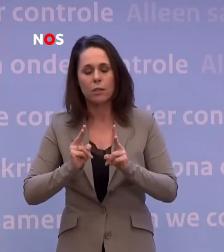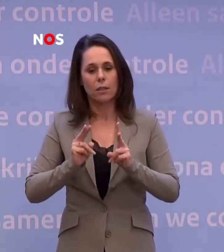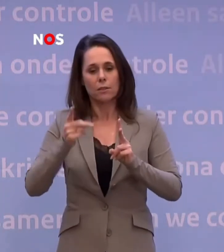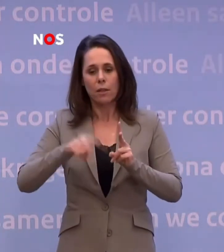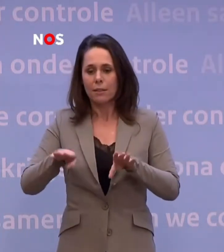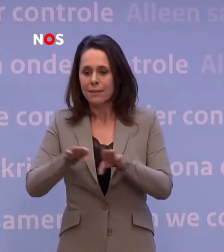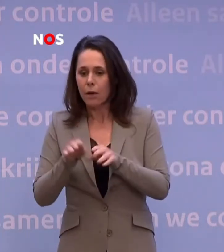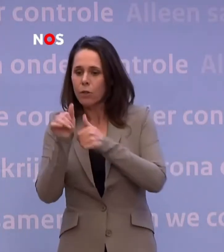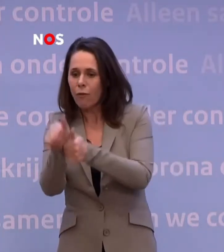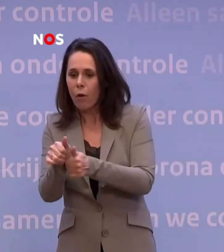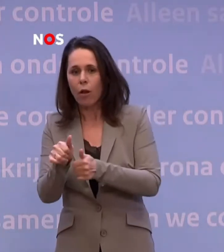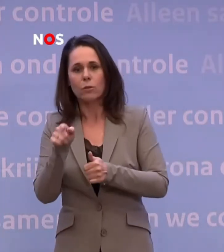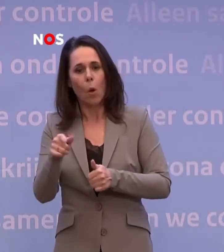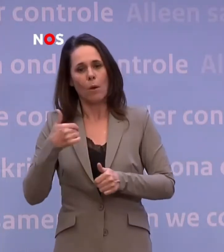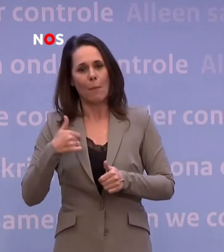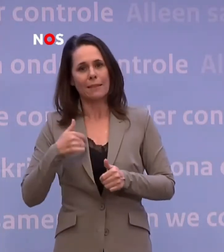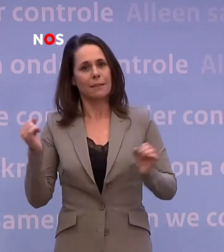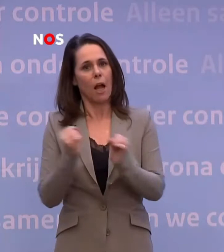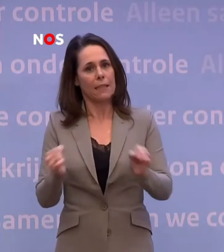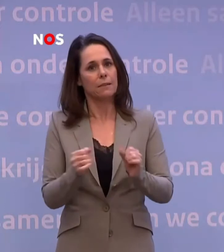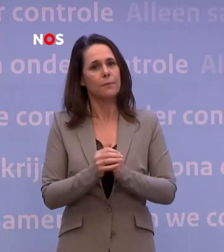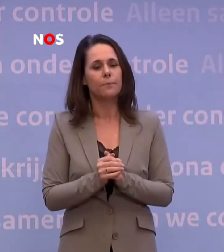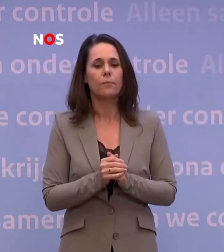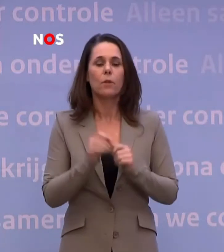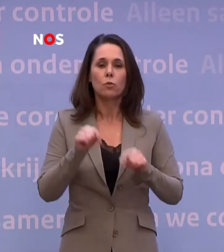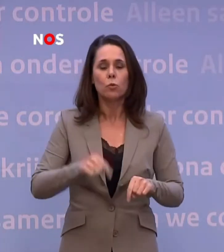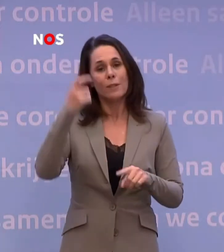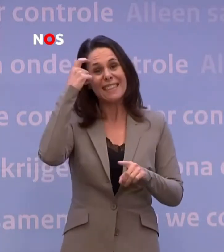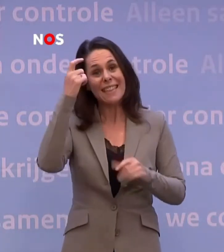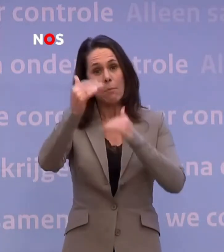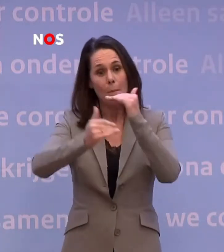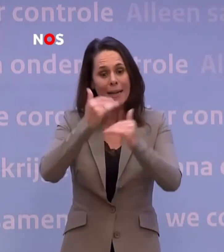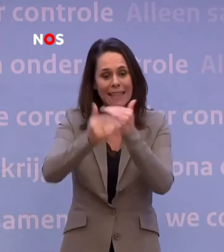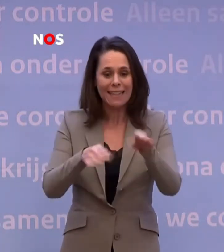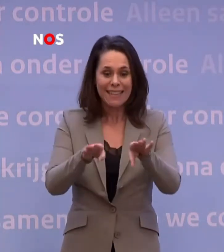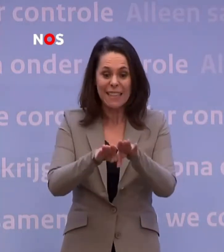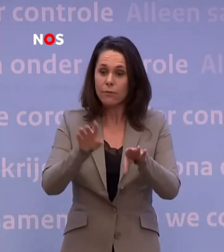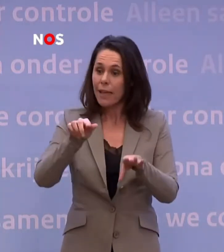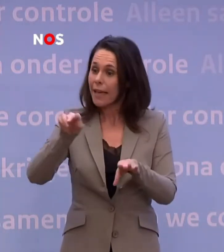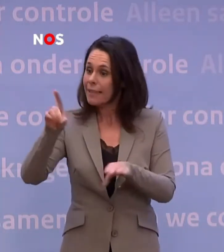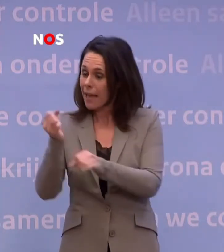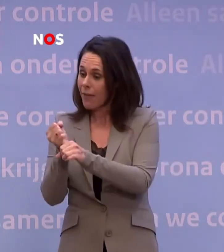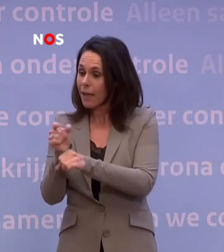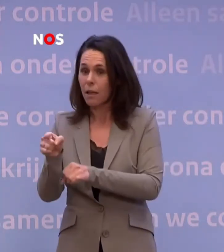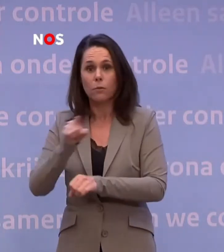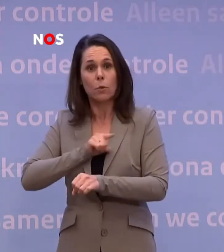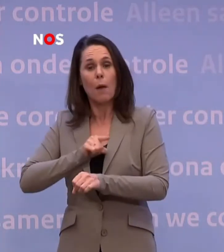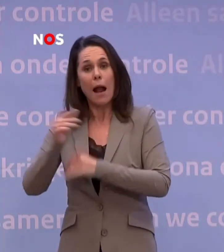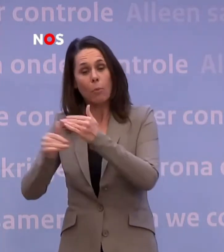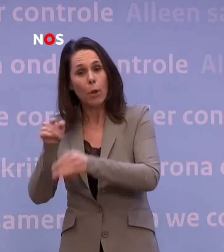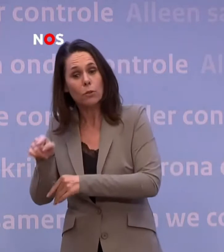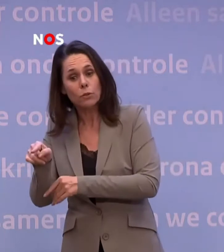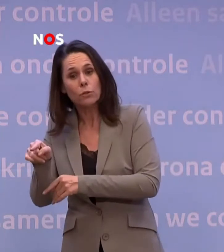vervolg aan te geven. Dus wat we nu doen is eigenlijk op een intelligente manier... ...hetzelfde GGD-werk wat normaal gebeurt...